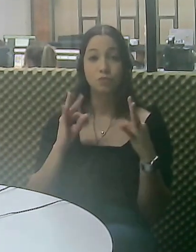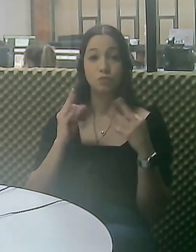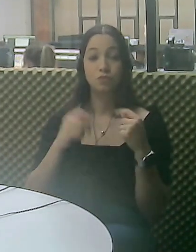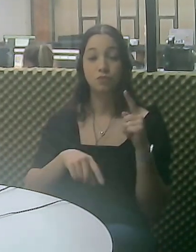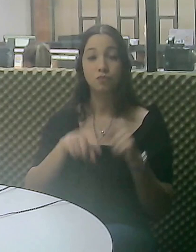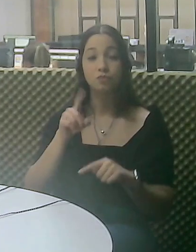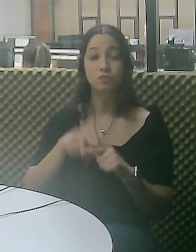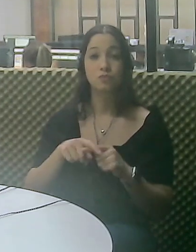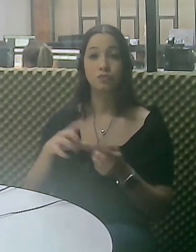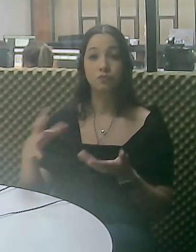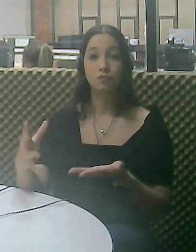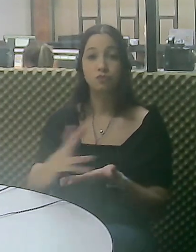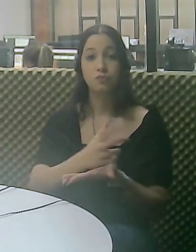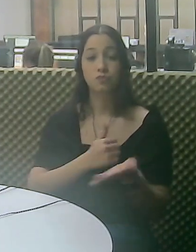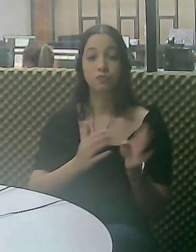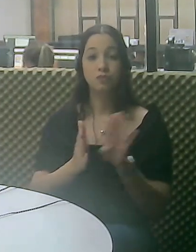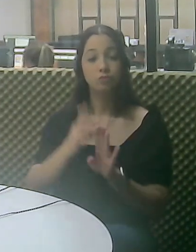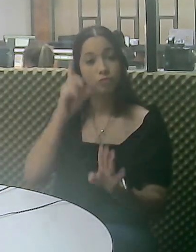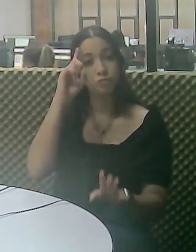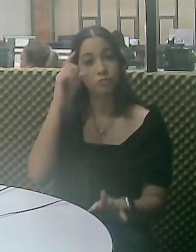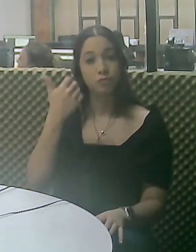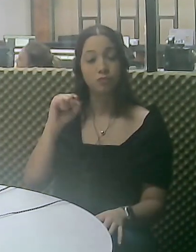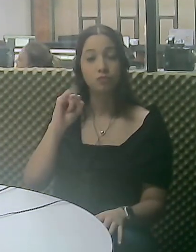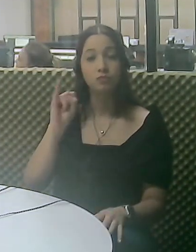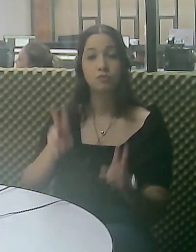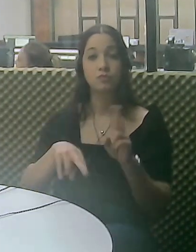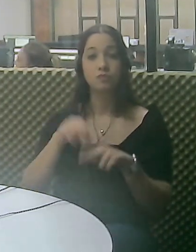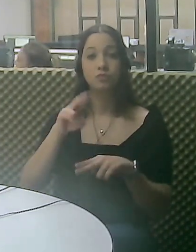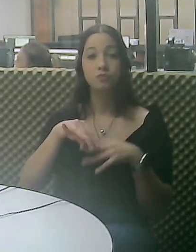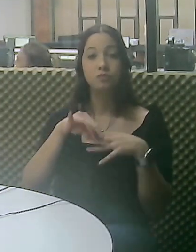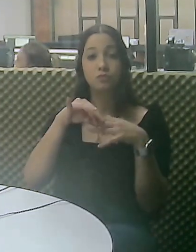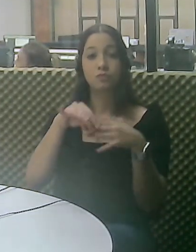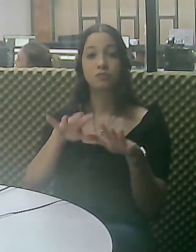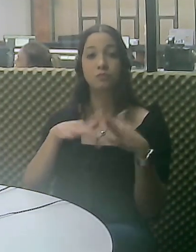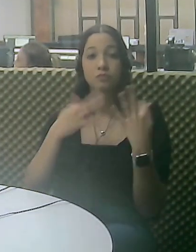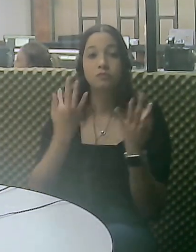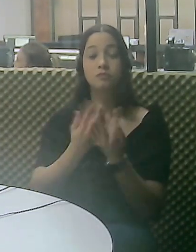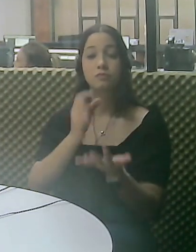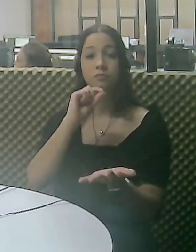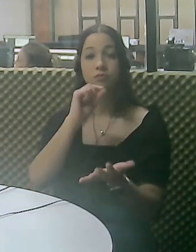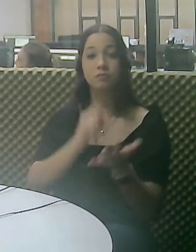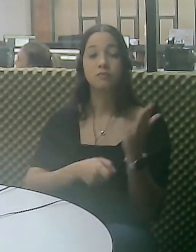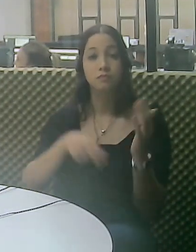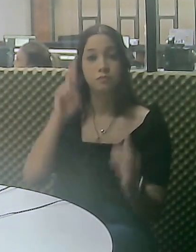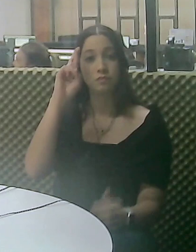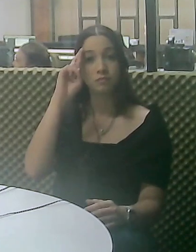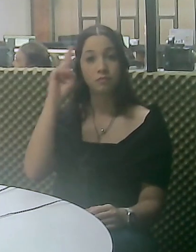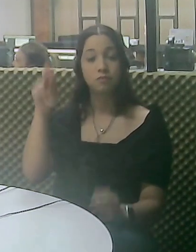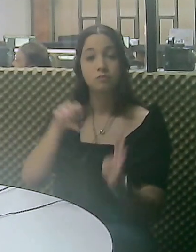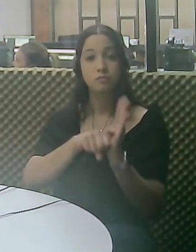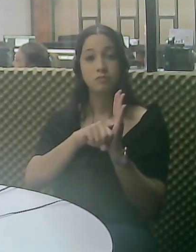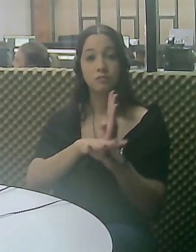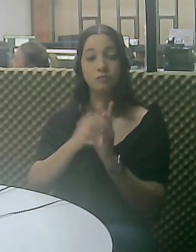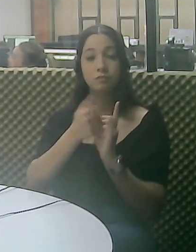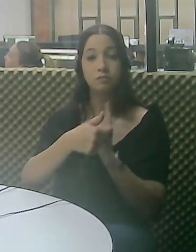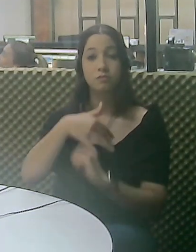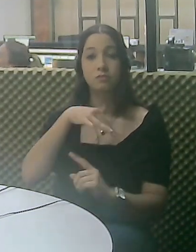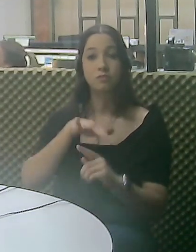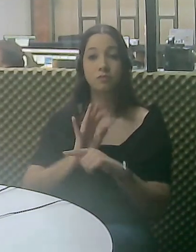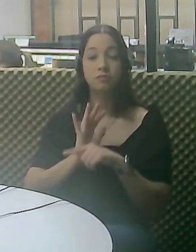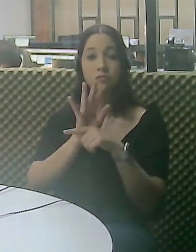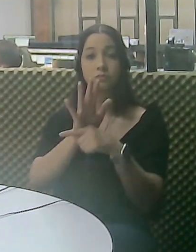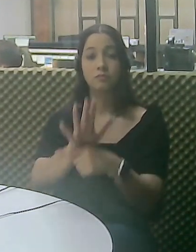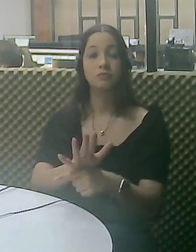período de temperaturas mais baixas. Todos os itens arrecadados até o dia 18 de junho serão encaminhados às famílias